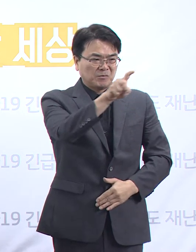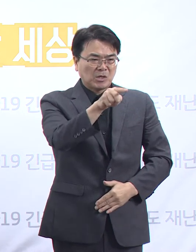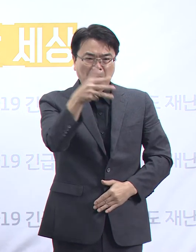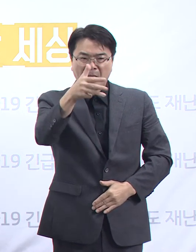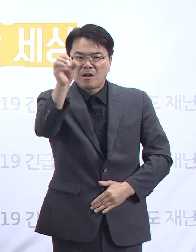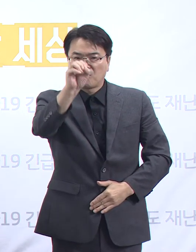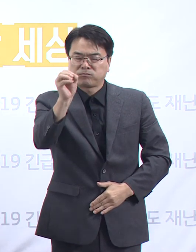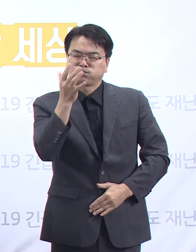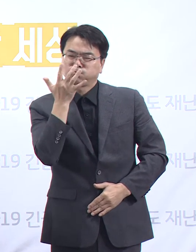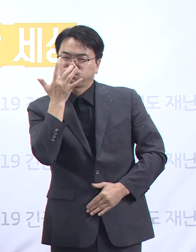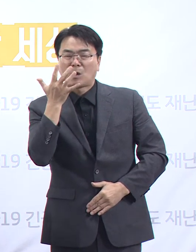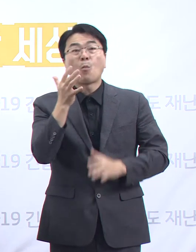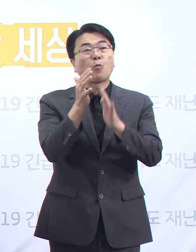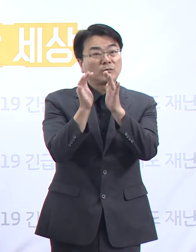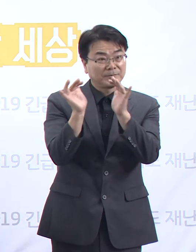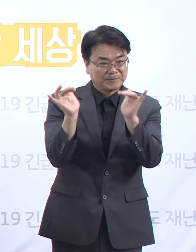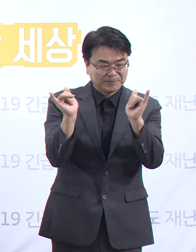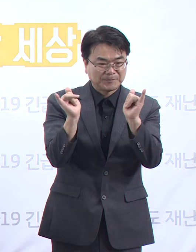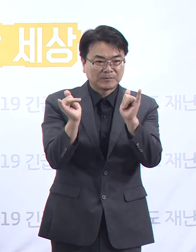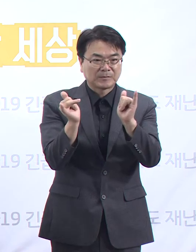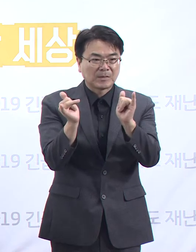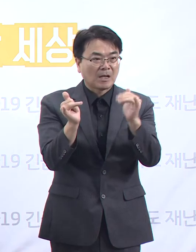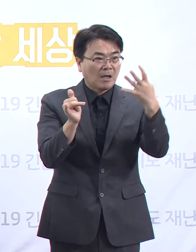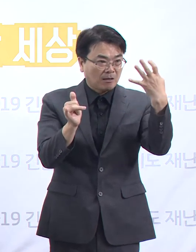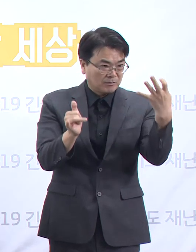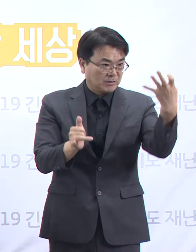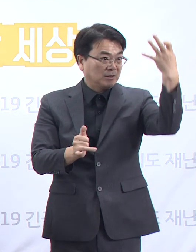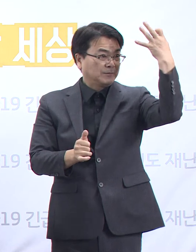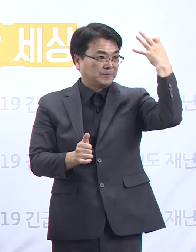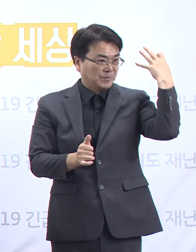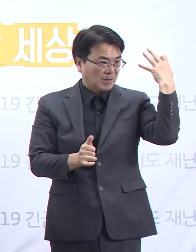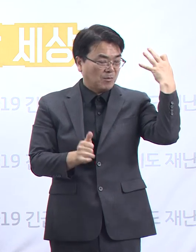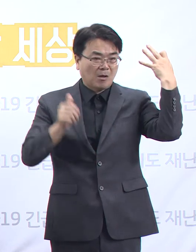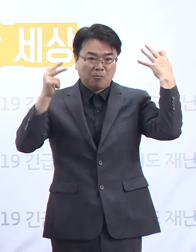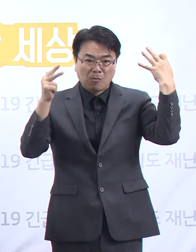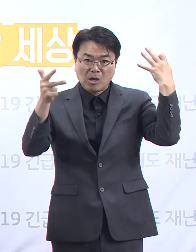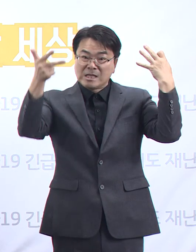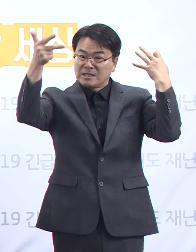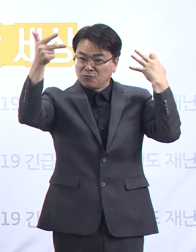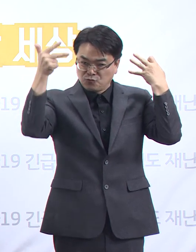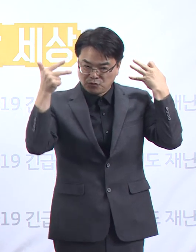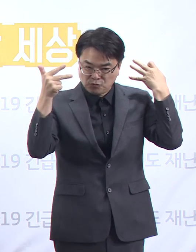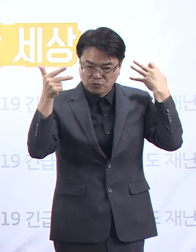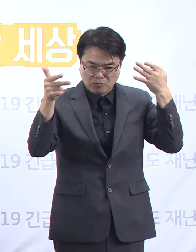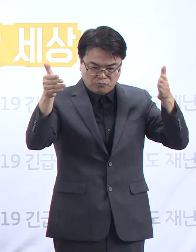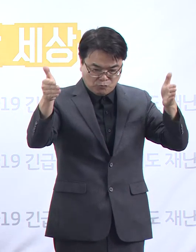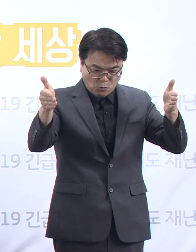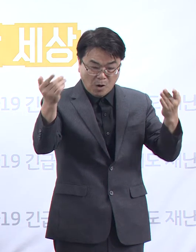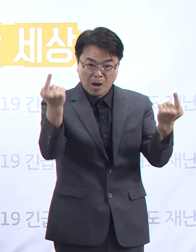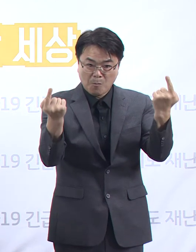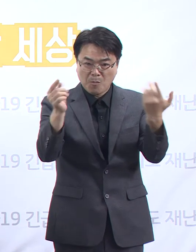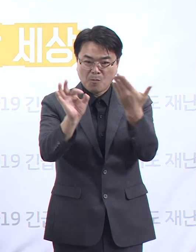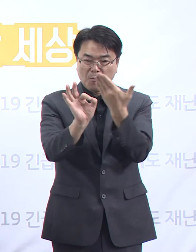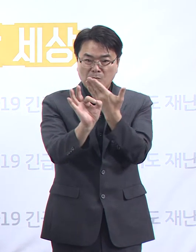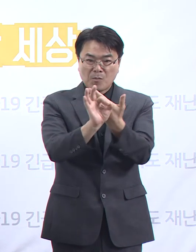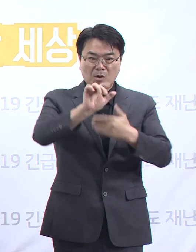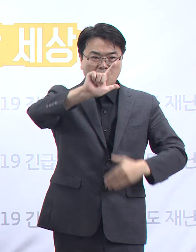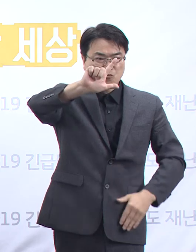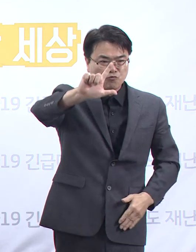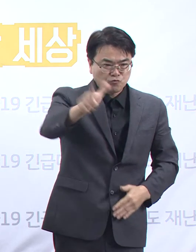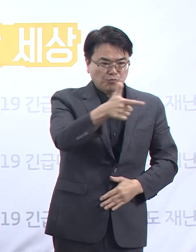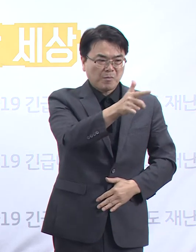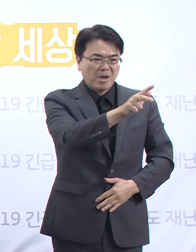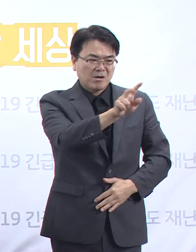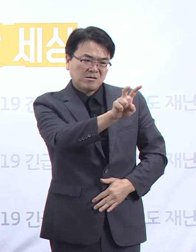그 전주인 8월 24일부터 8월 30일까지 일주일 동안은 총 620명